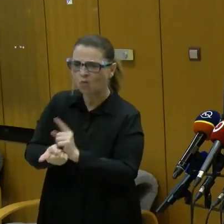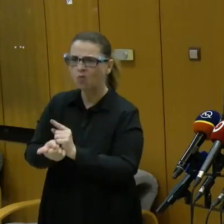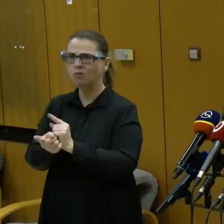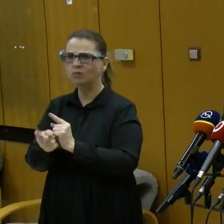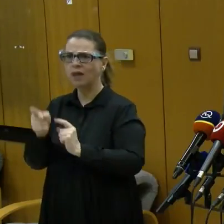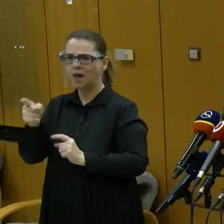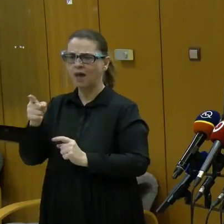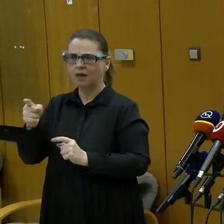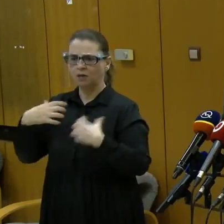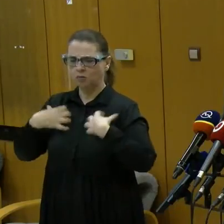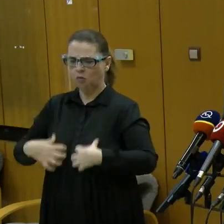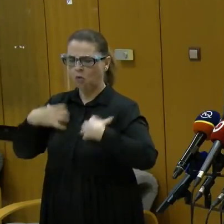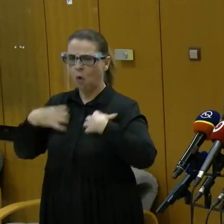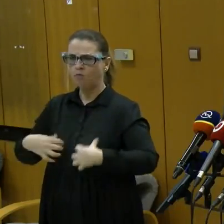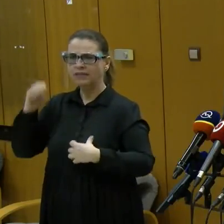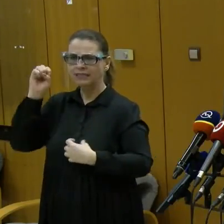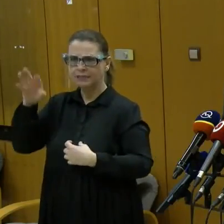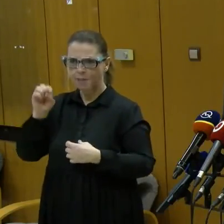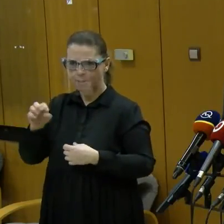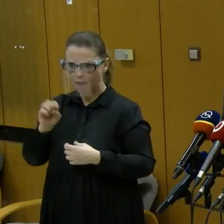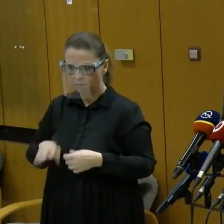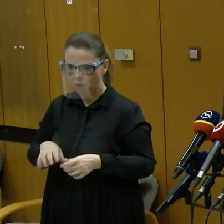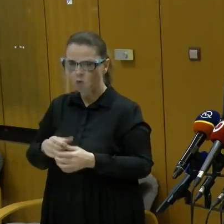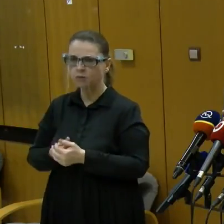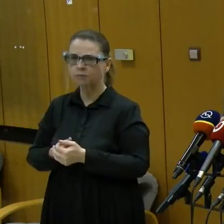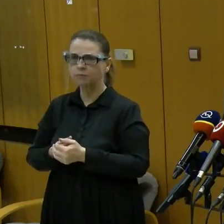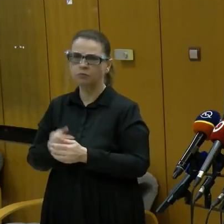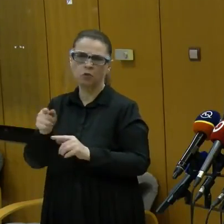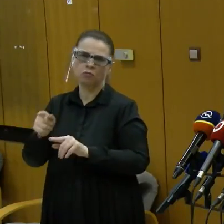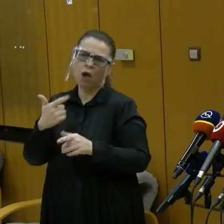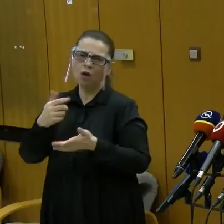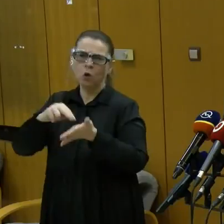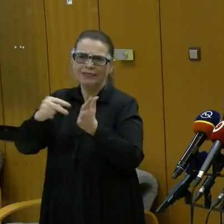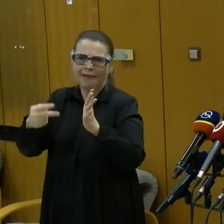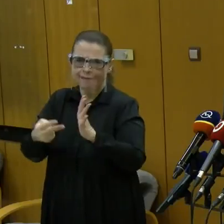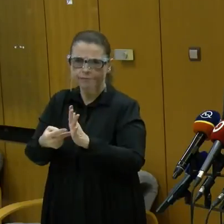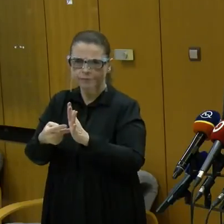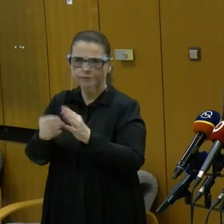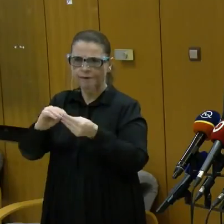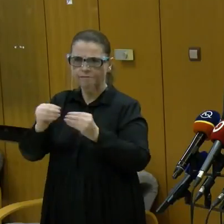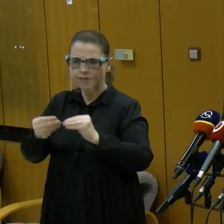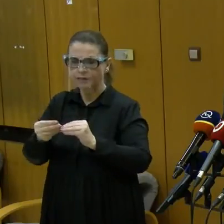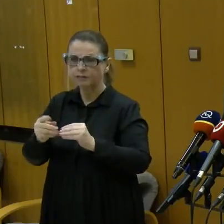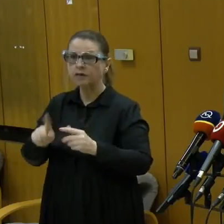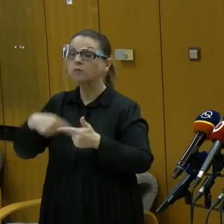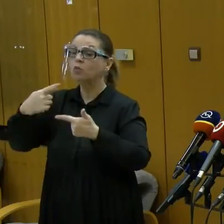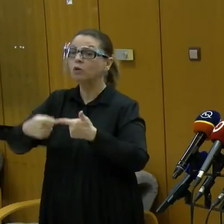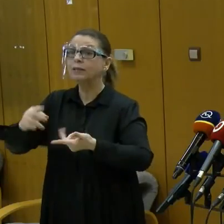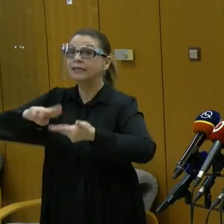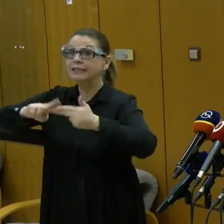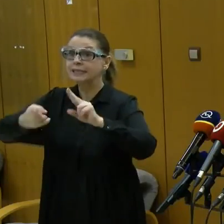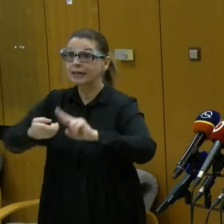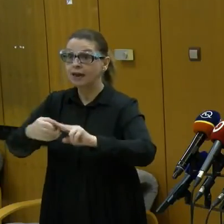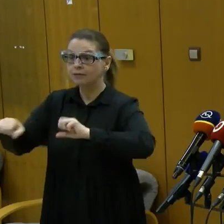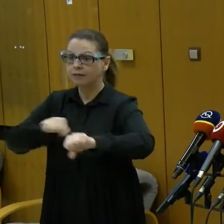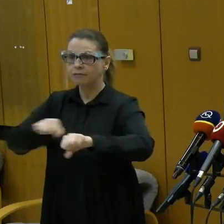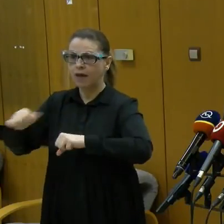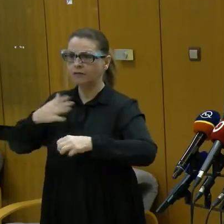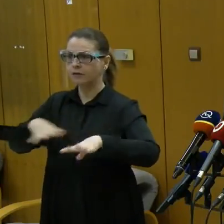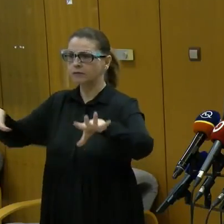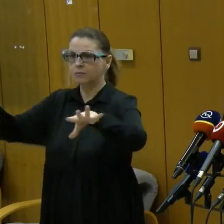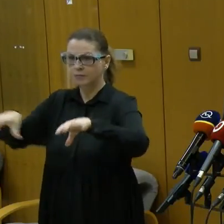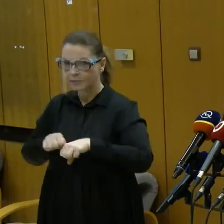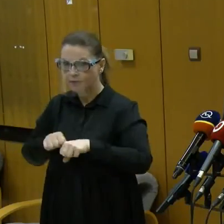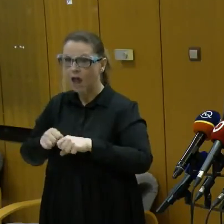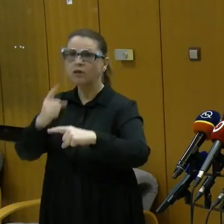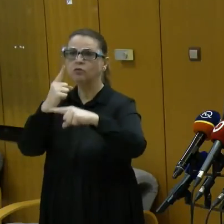covidautomat. A v podstate sú to už len technické detaily. V stredu na vláde to chceme schváliť. Tam budeme zároveň